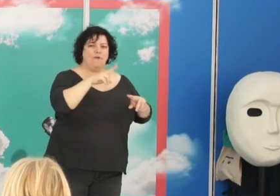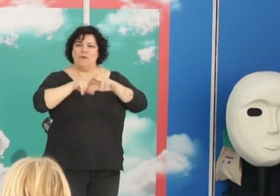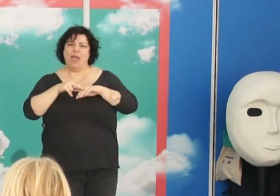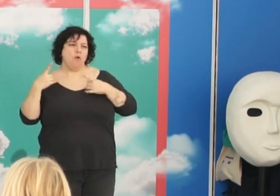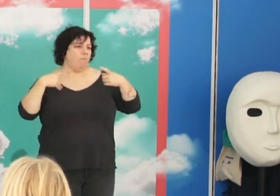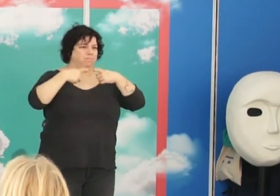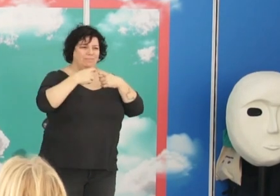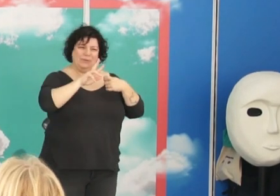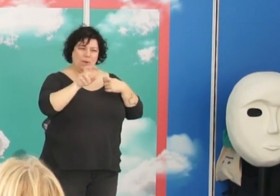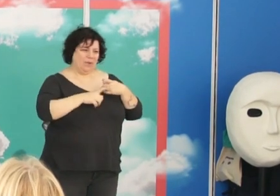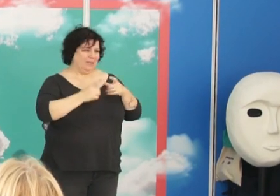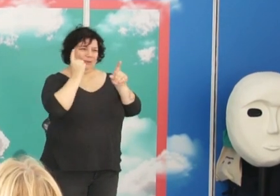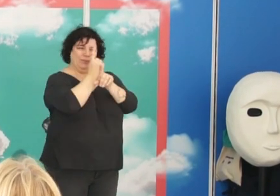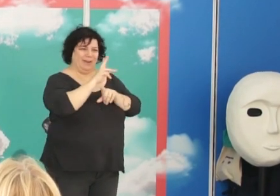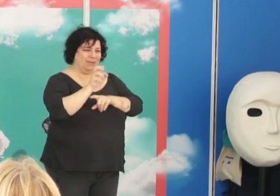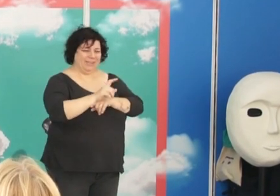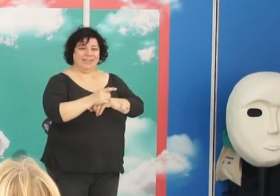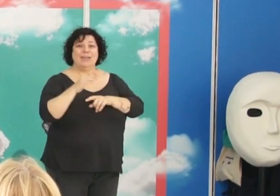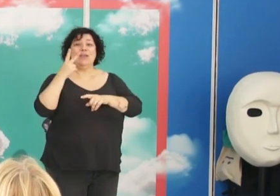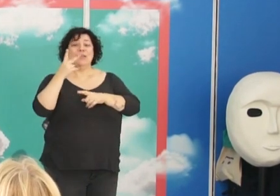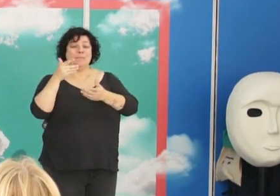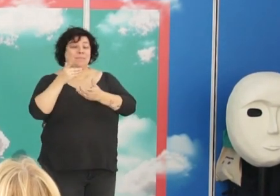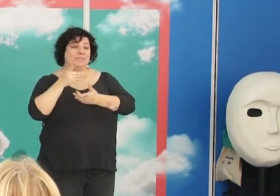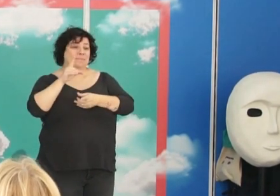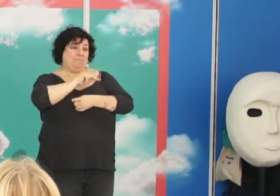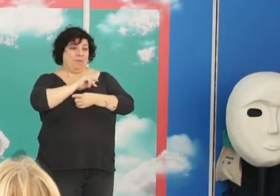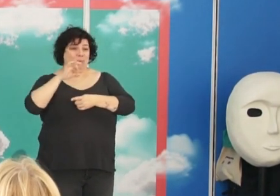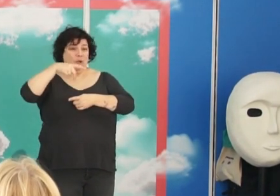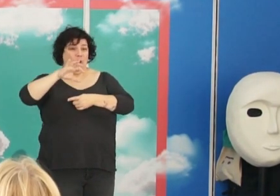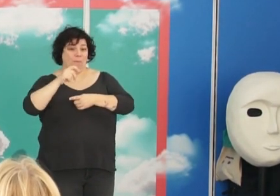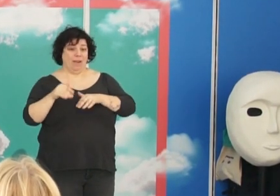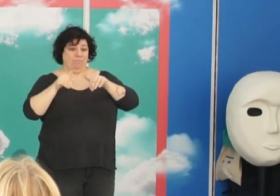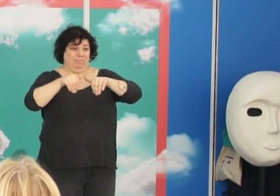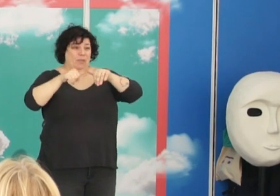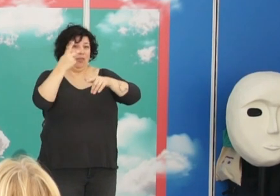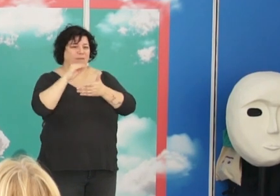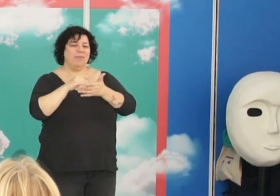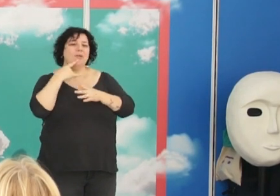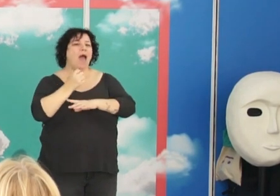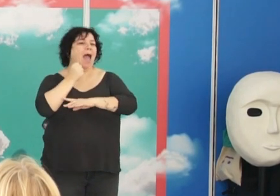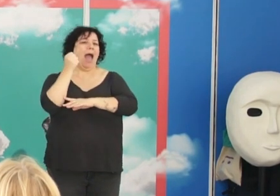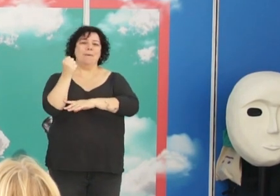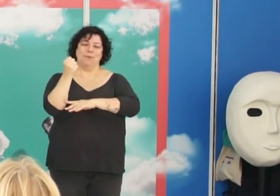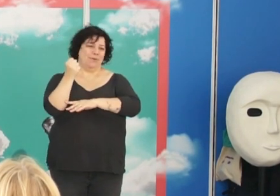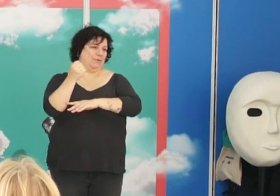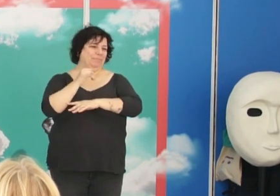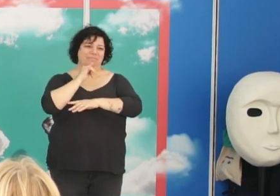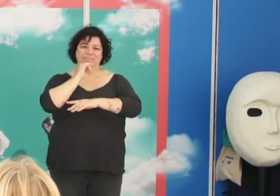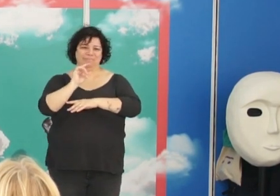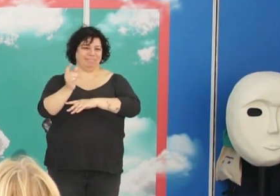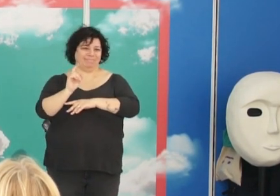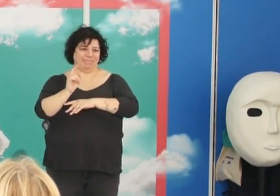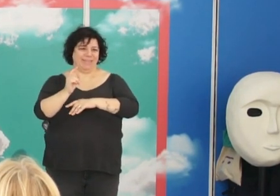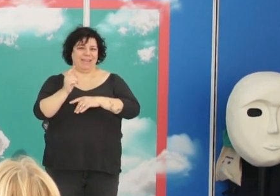negro, ¿no? Pero bueno, él fue dos veces candidato al Premio Nobel, pero no tuvo todos los apoyos que quizás